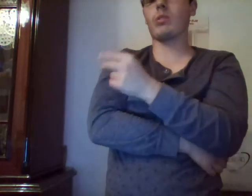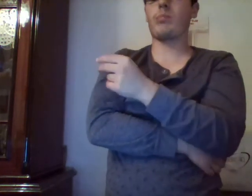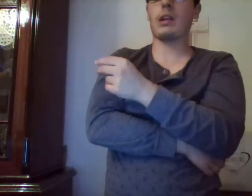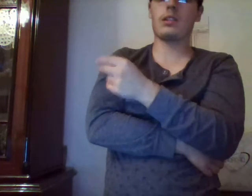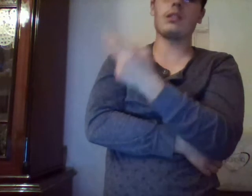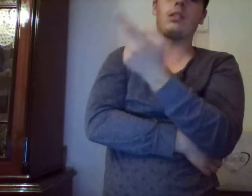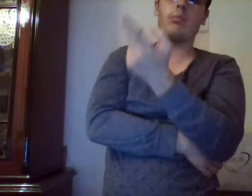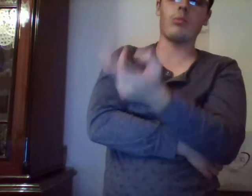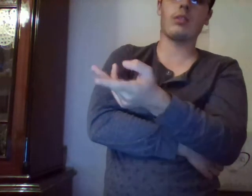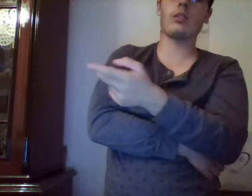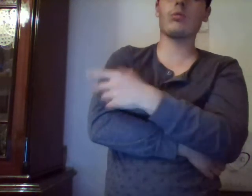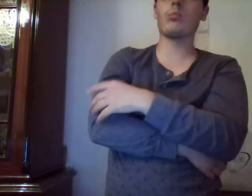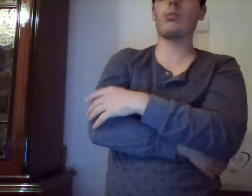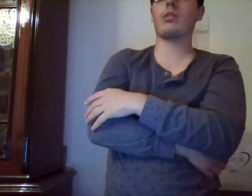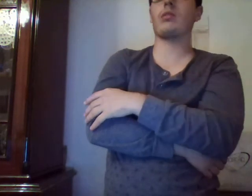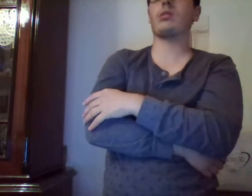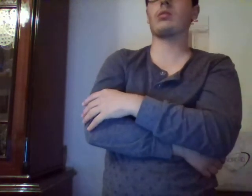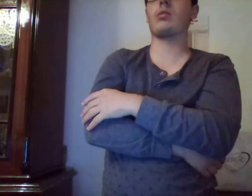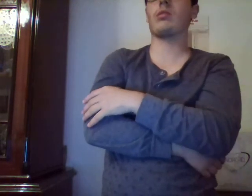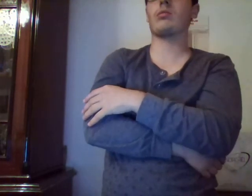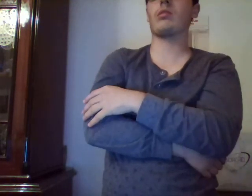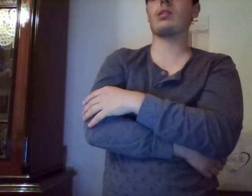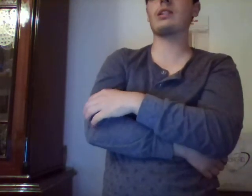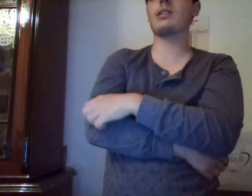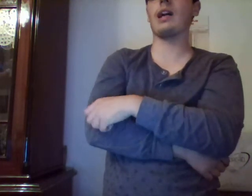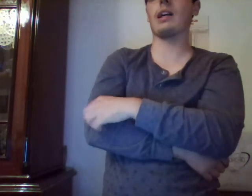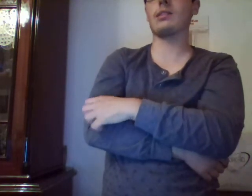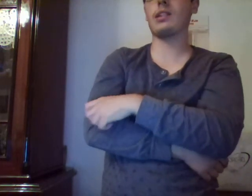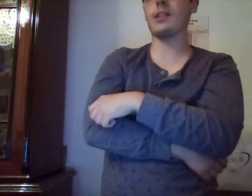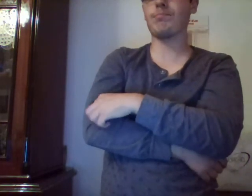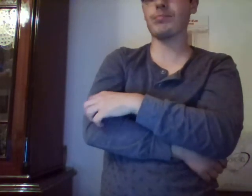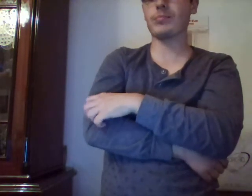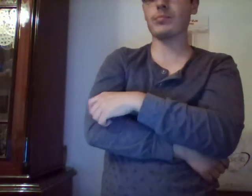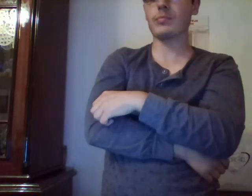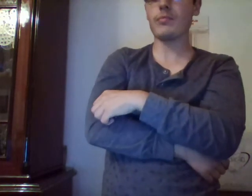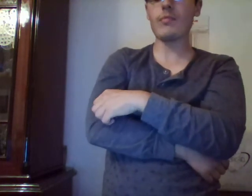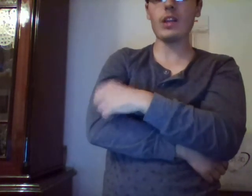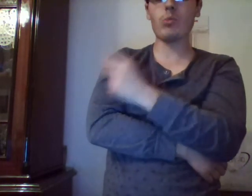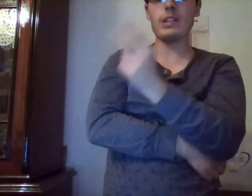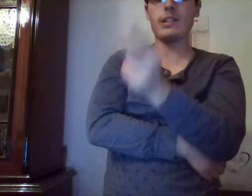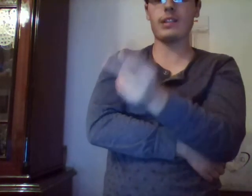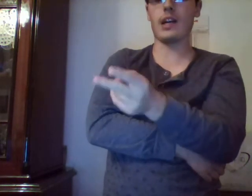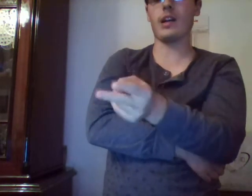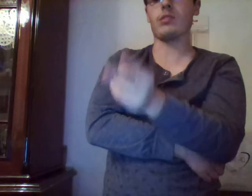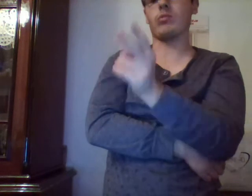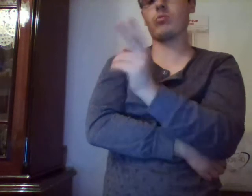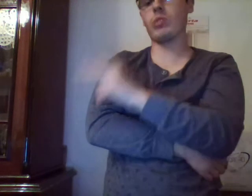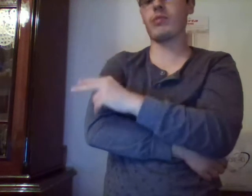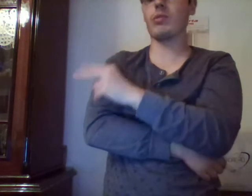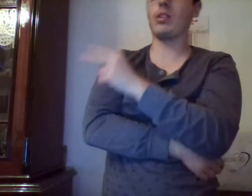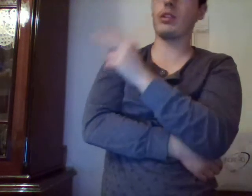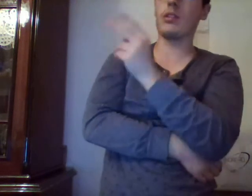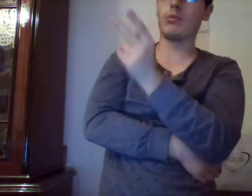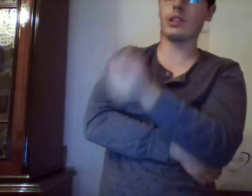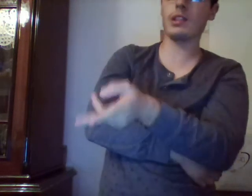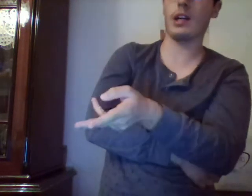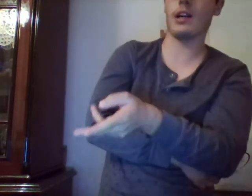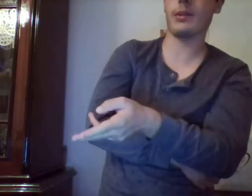partite più recupero contro l'islanda quindi saranno due fuori un in casa